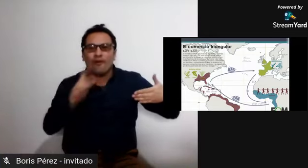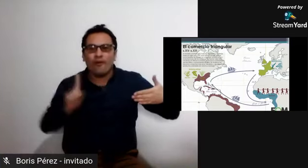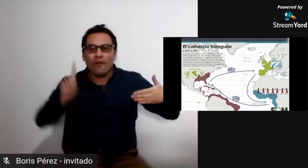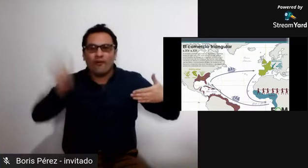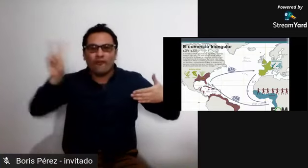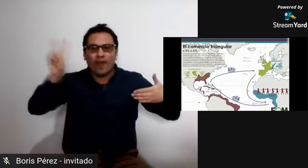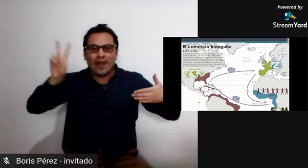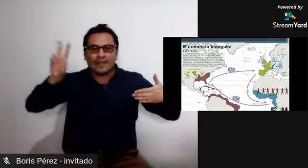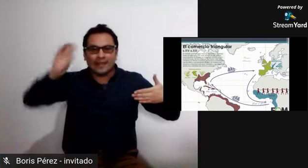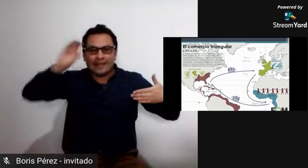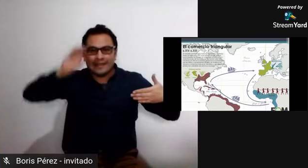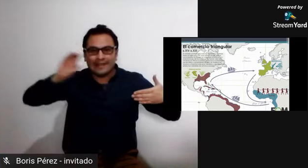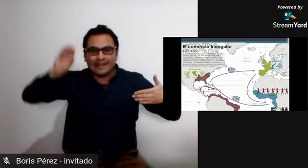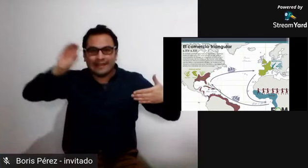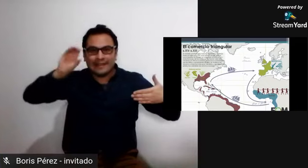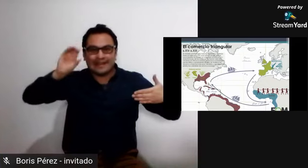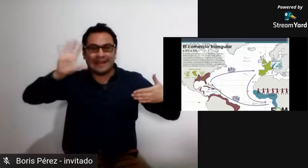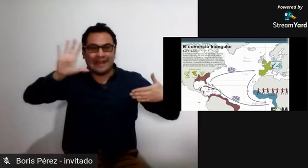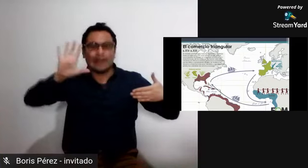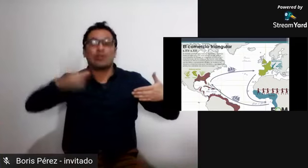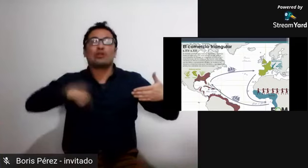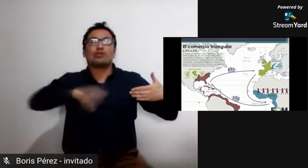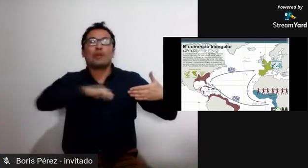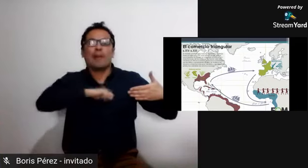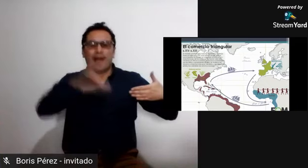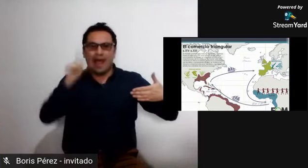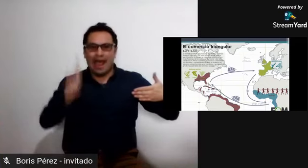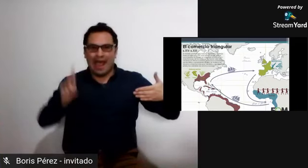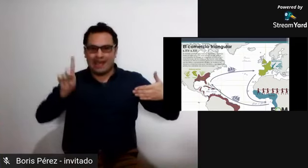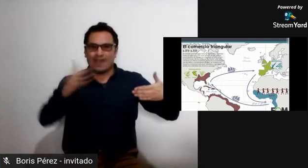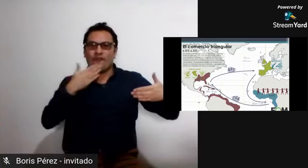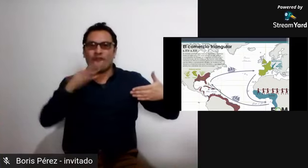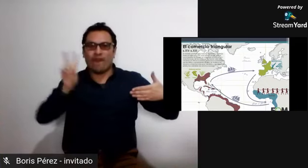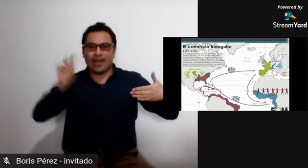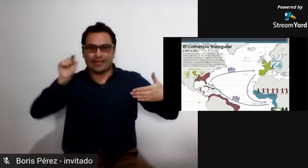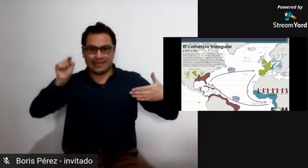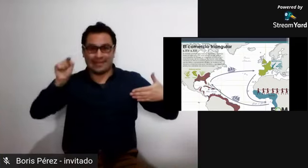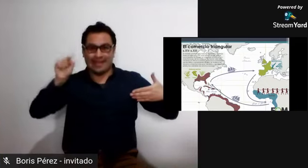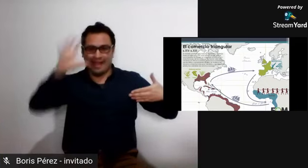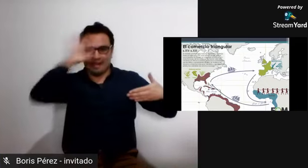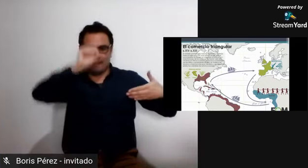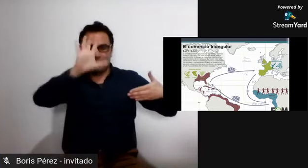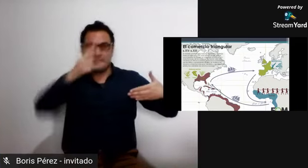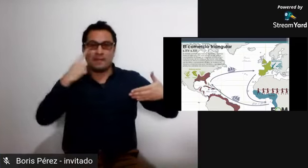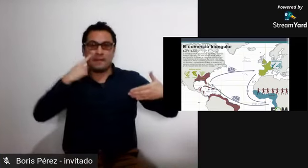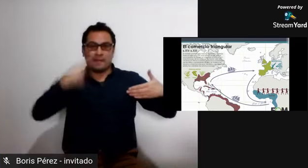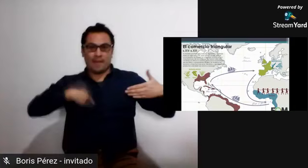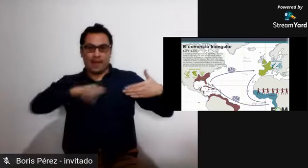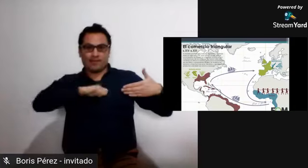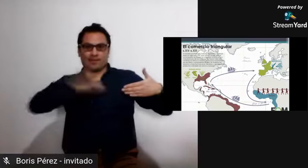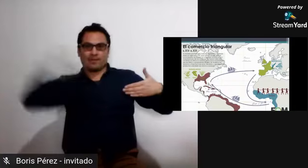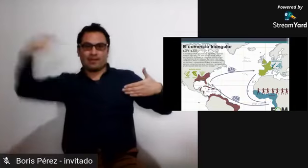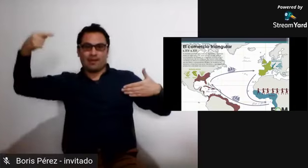allí titulando el comercio triangular podemos ver algunas zonas geográficas del mapa mundi pero